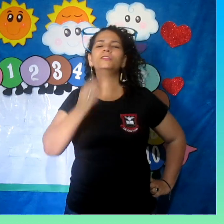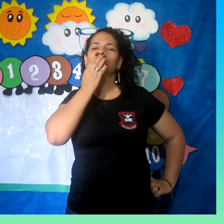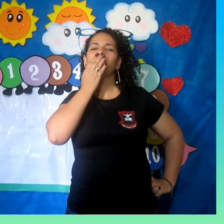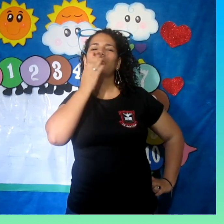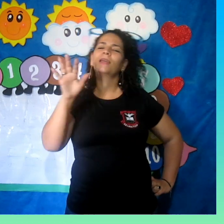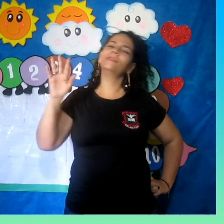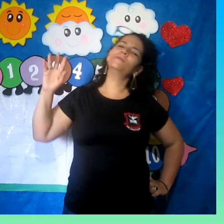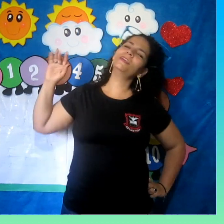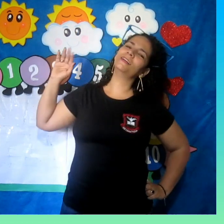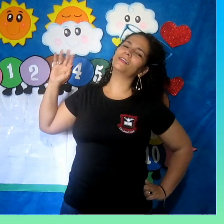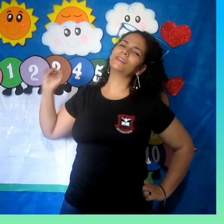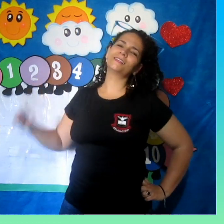Até amanhã!